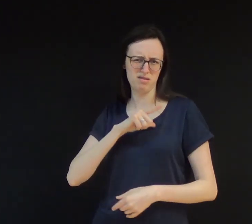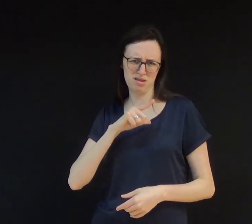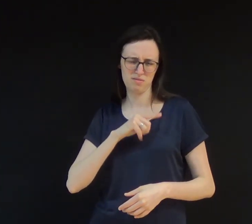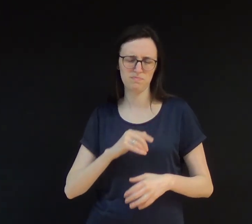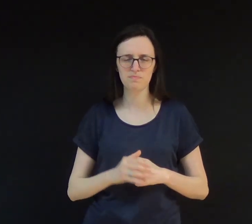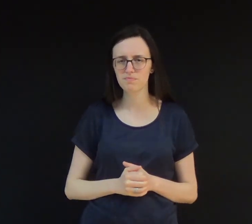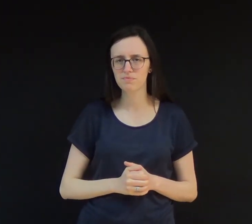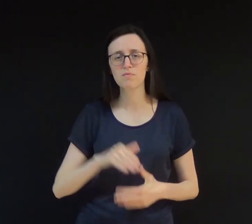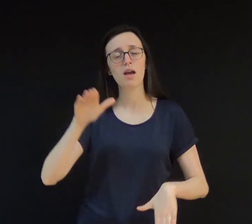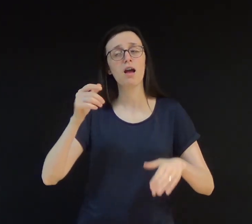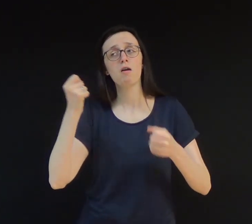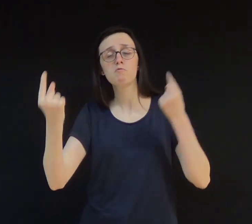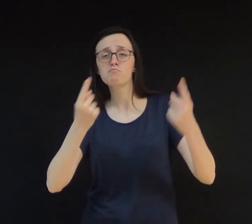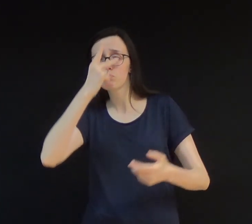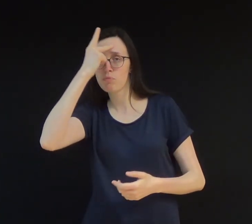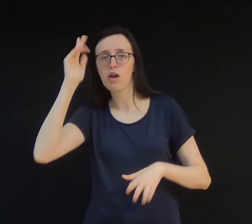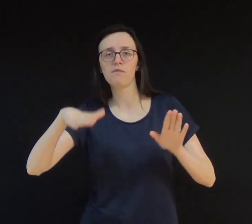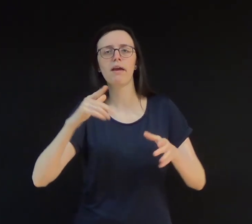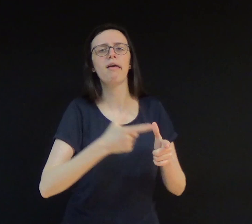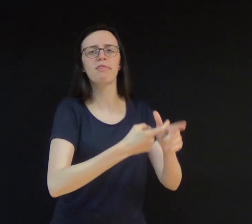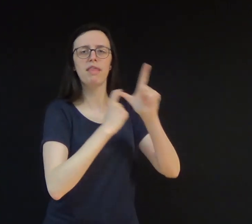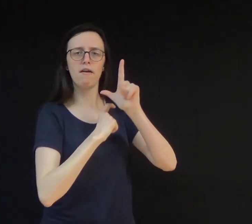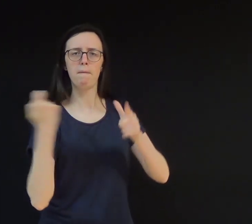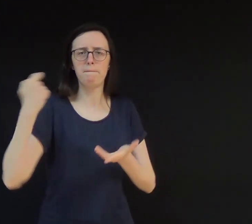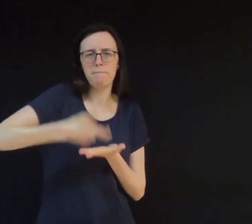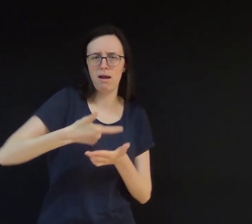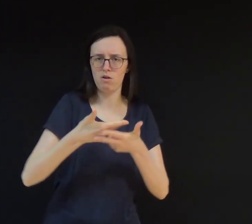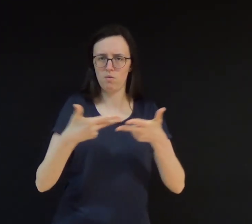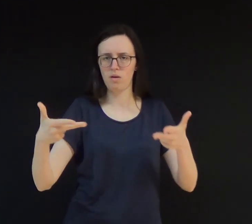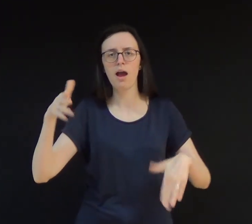materiais e outras devem valores emocionais a outras pessoas.